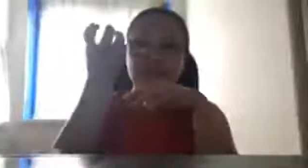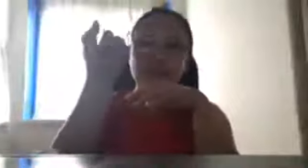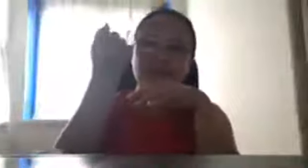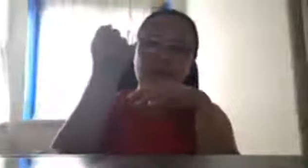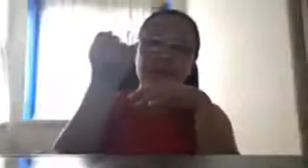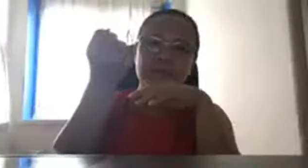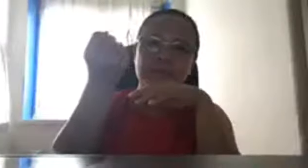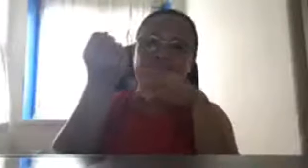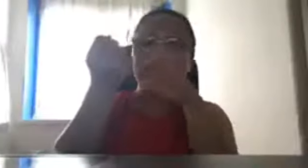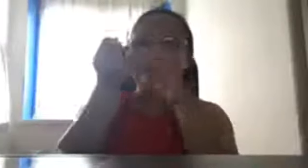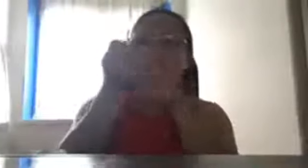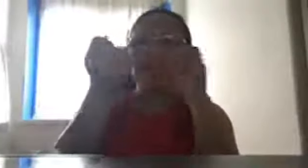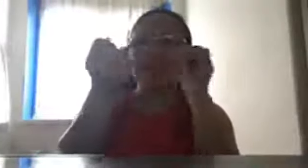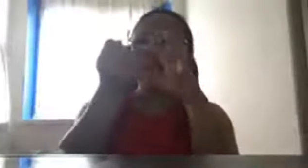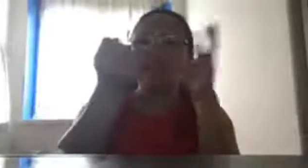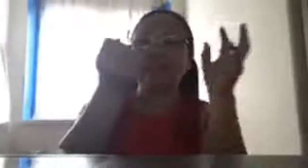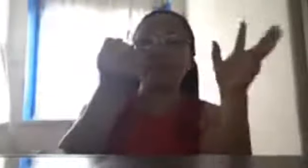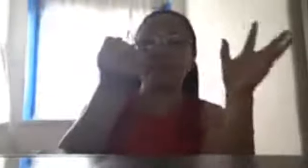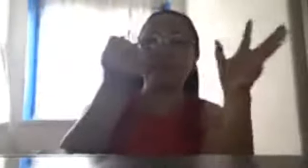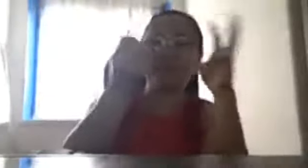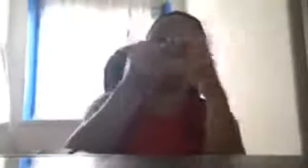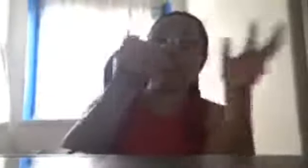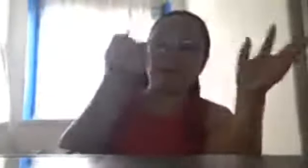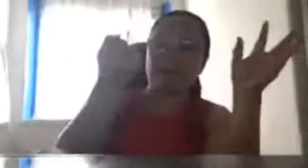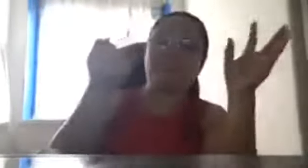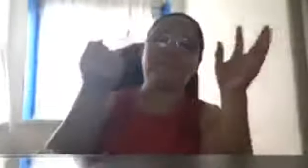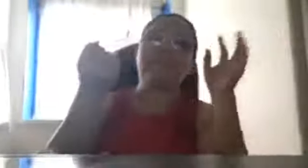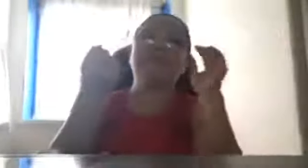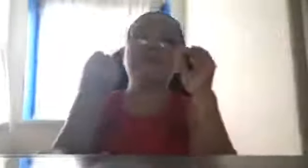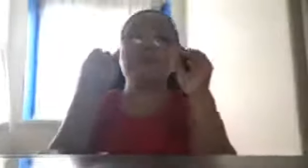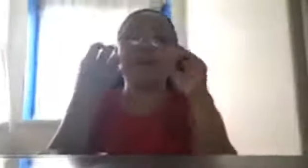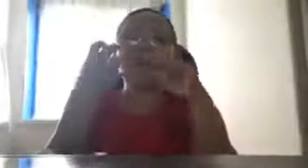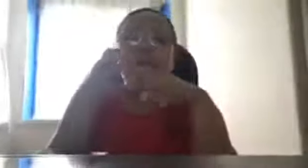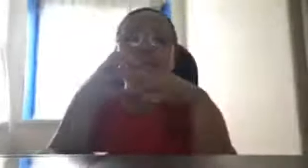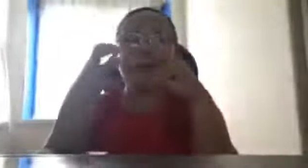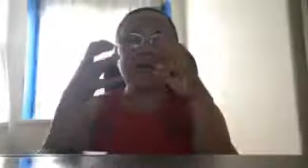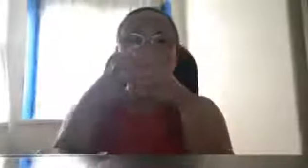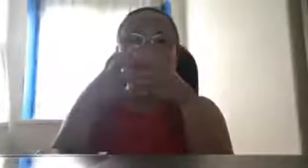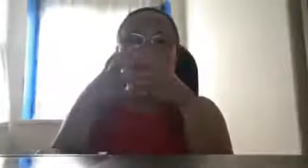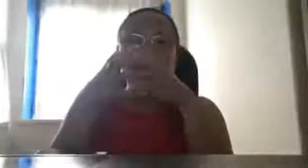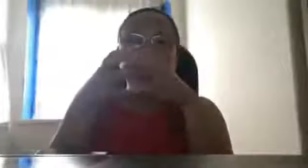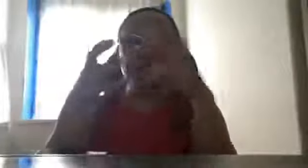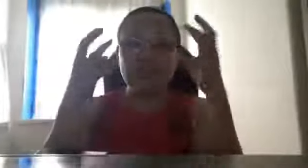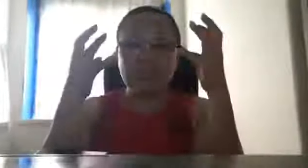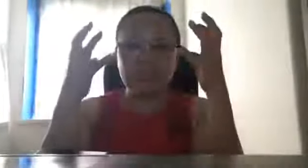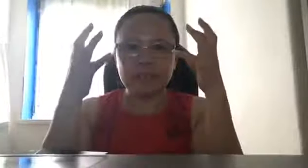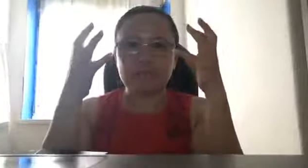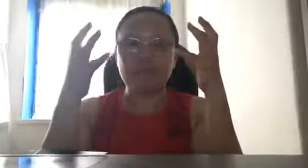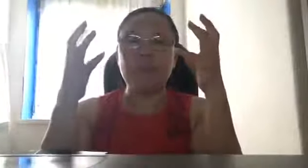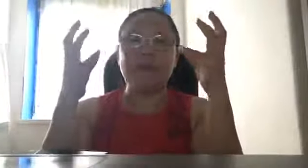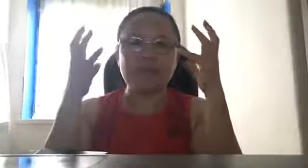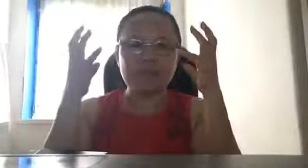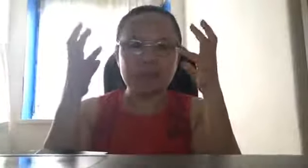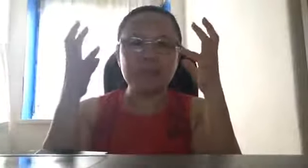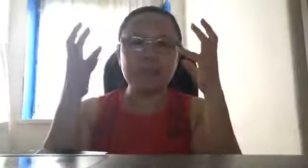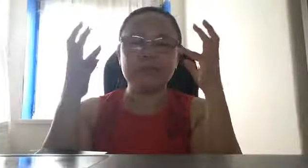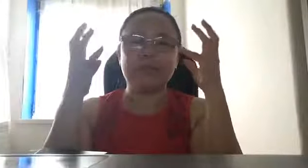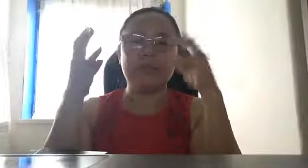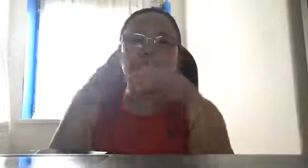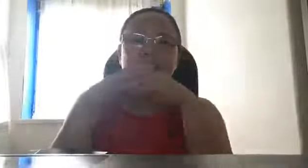yung mga taong magbabayad sa inyo, gagamitin kayo, sama-sama. Pangalawa, yung talino nyo, pahalagahan nyo talaga,